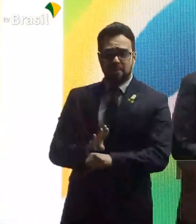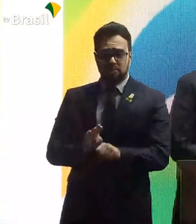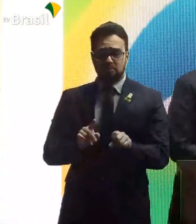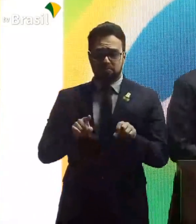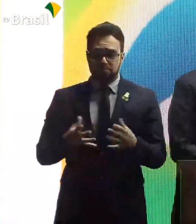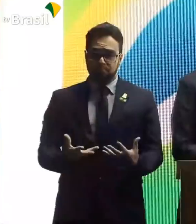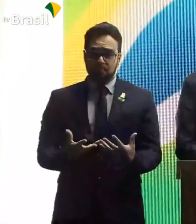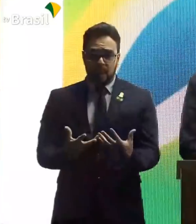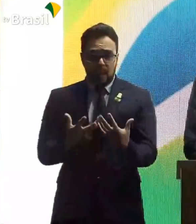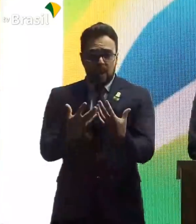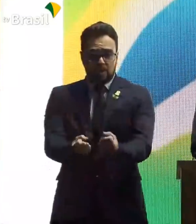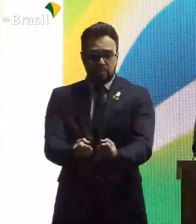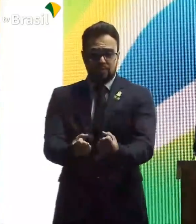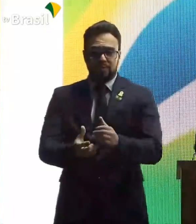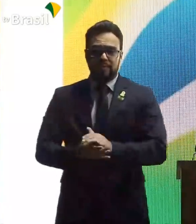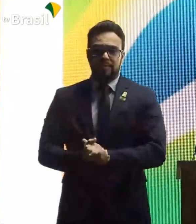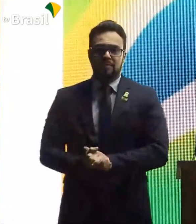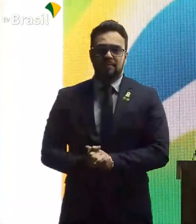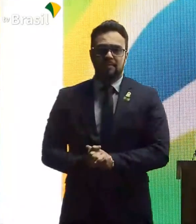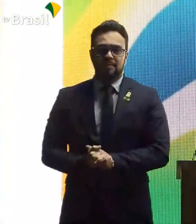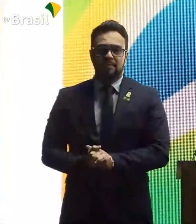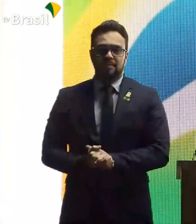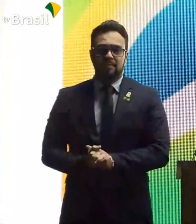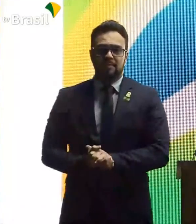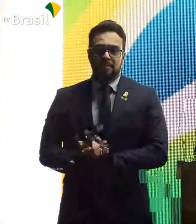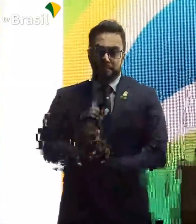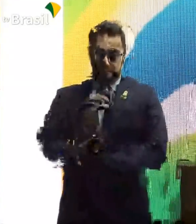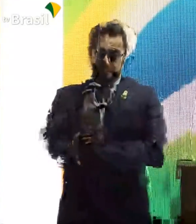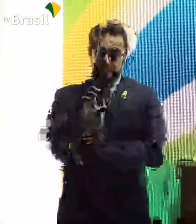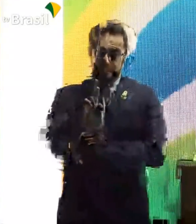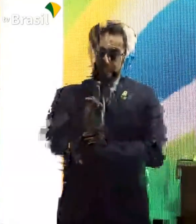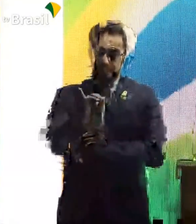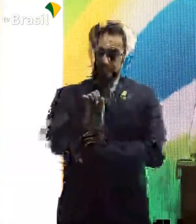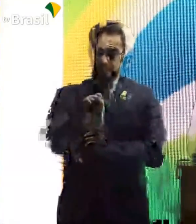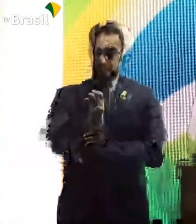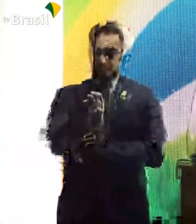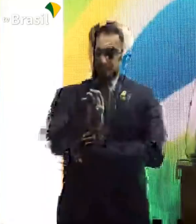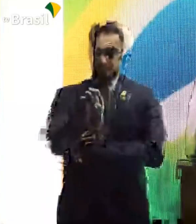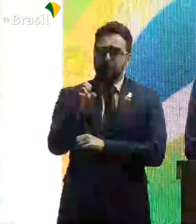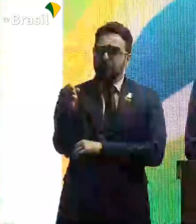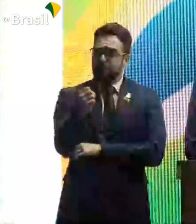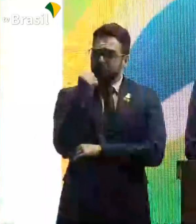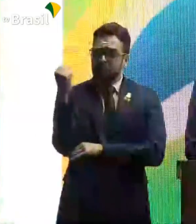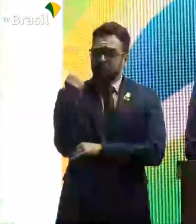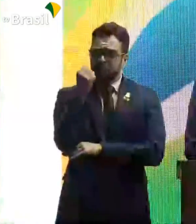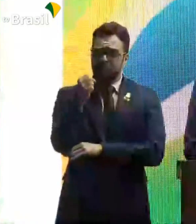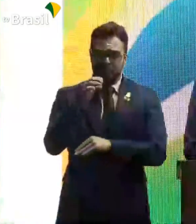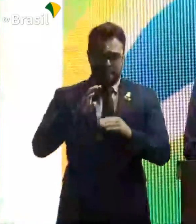com uma... gravíssima crítica, moral e econômica.